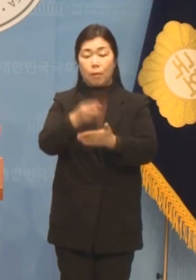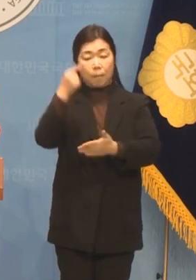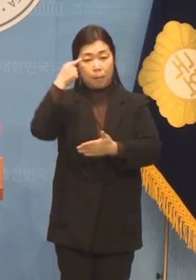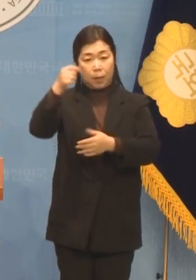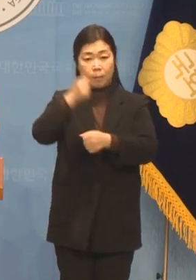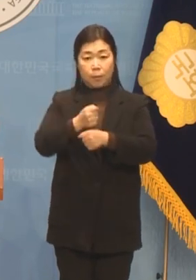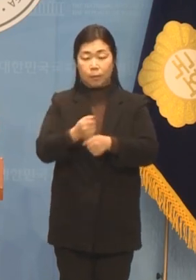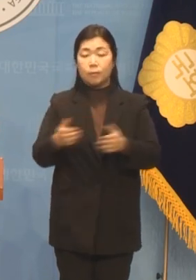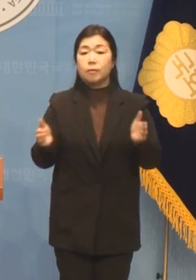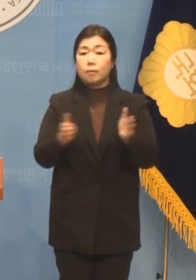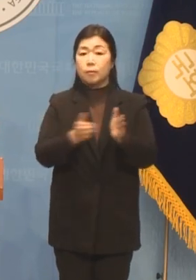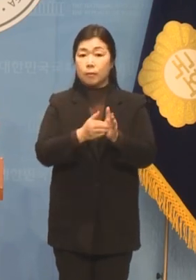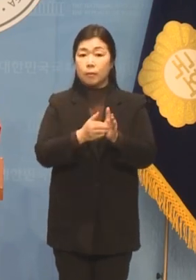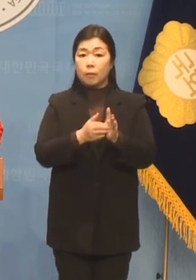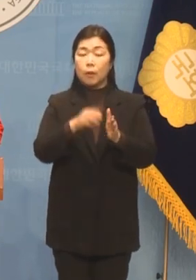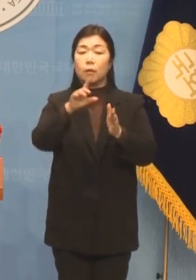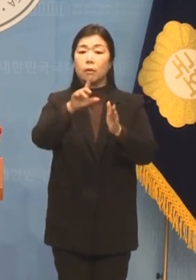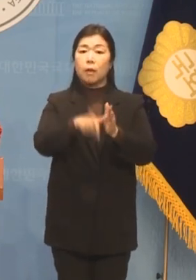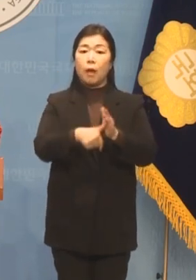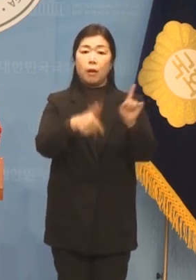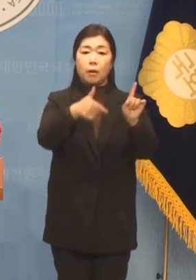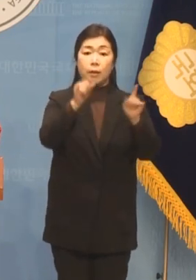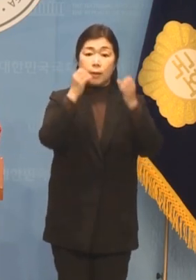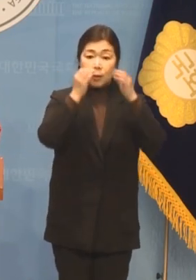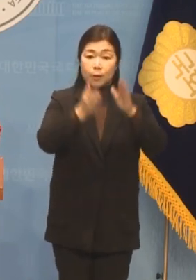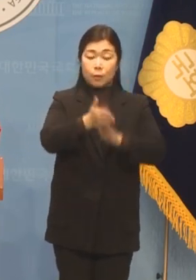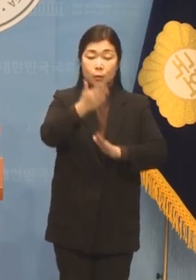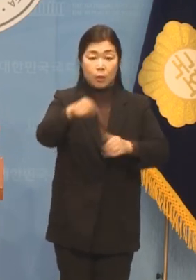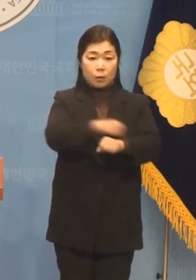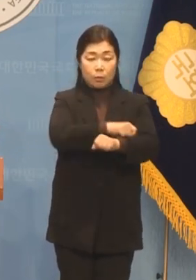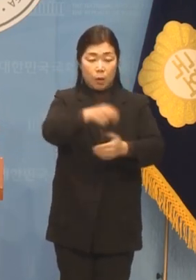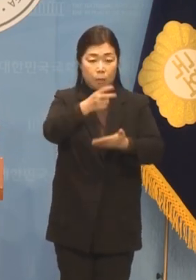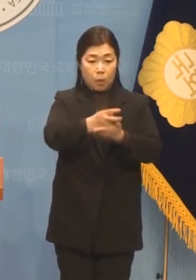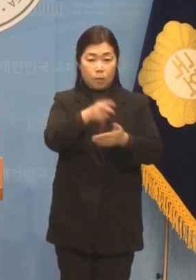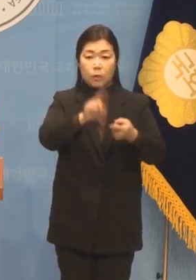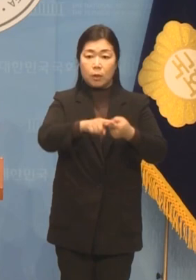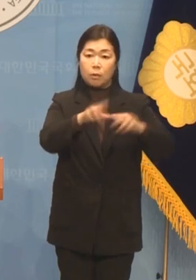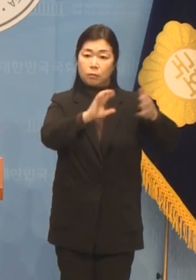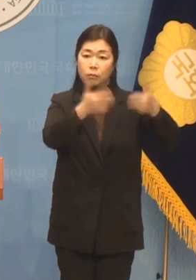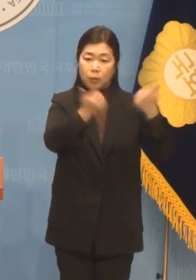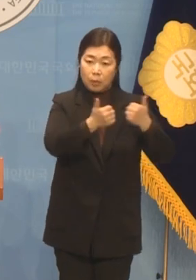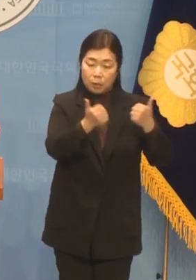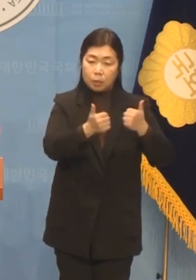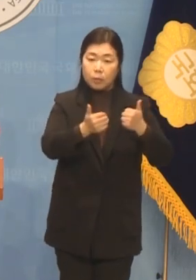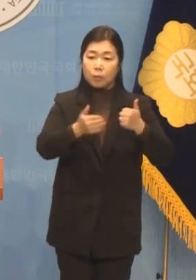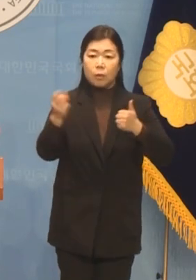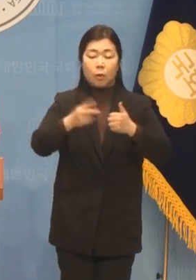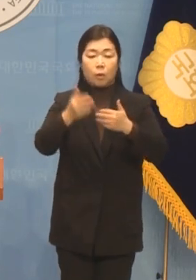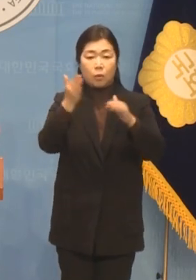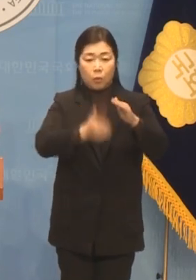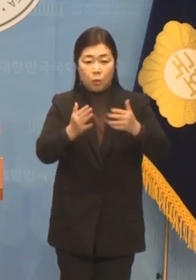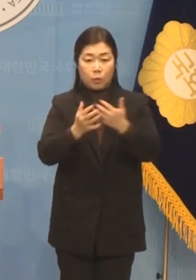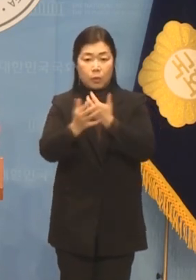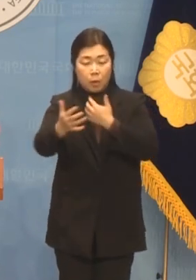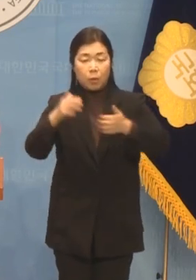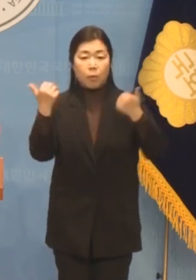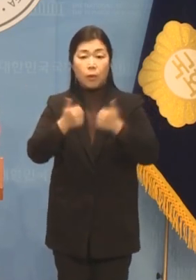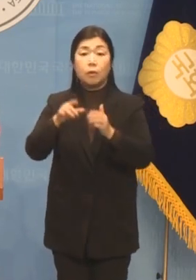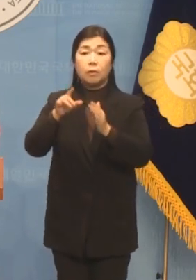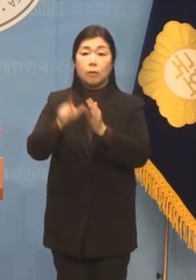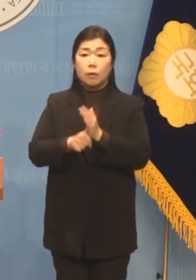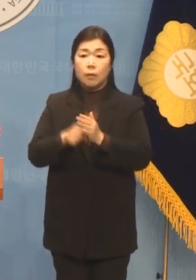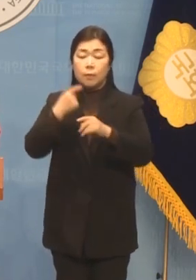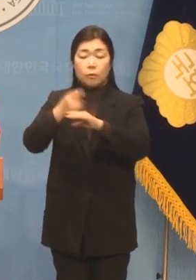당시 1기 신도시 특별법을 논의하며 공청회에서 민주당 의원들이 분당